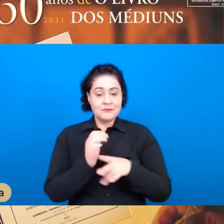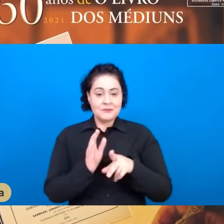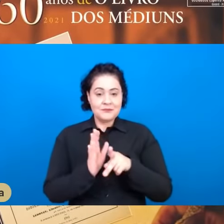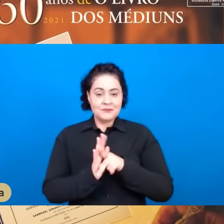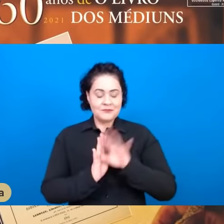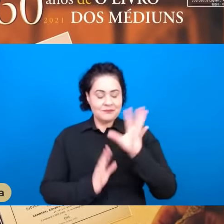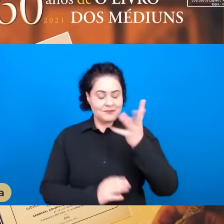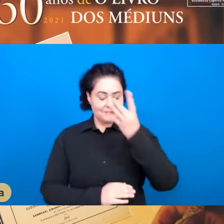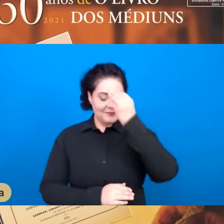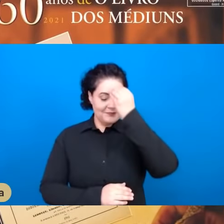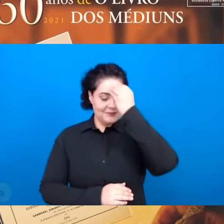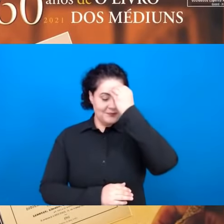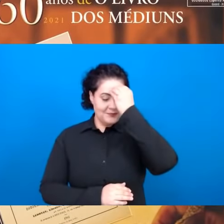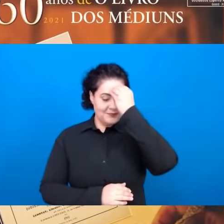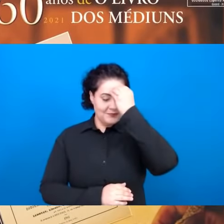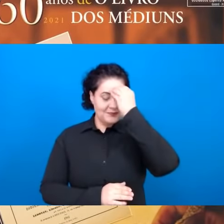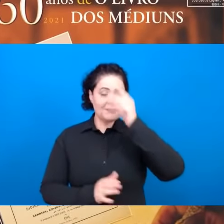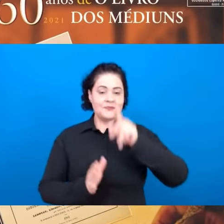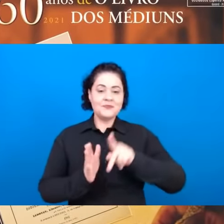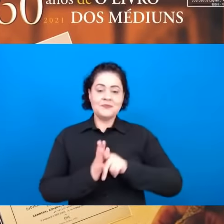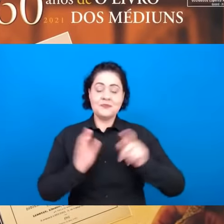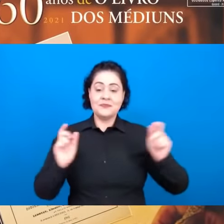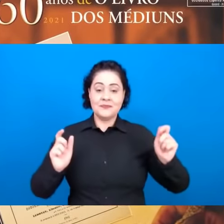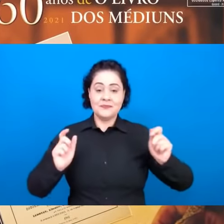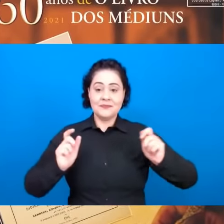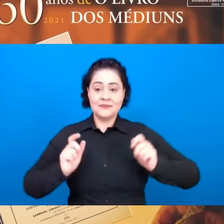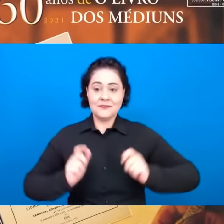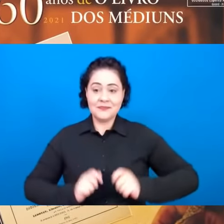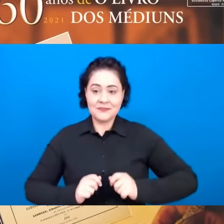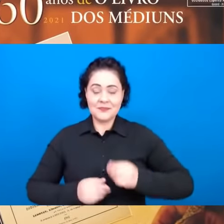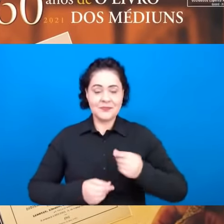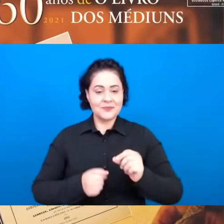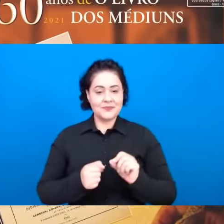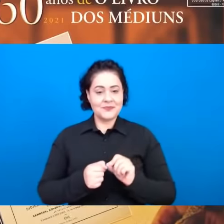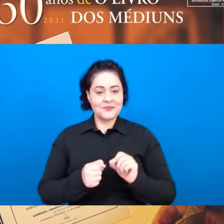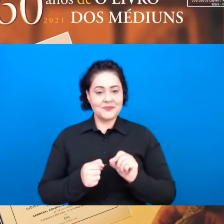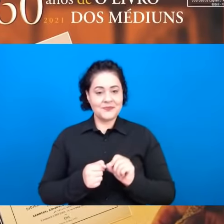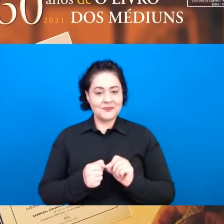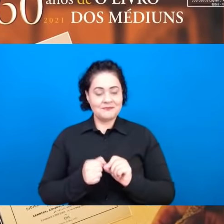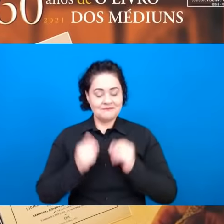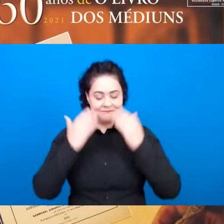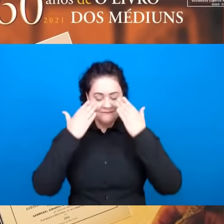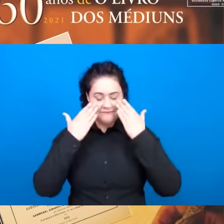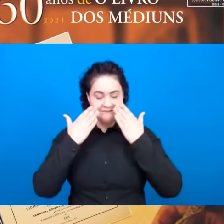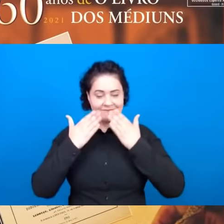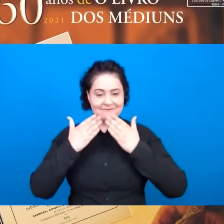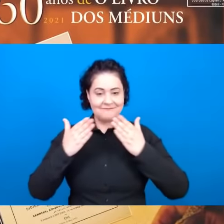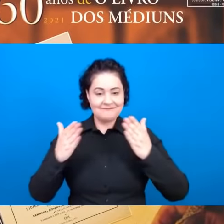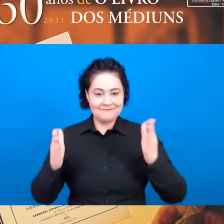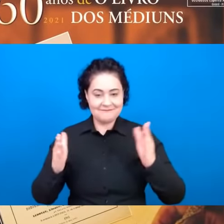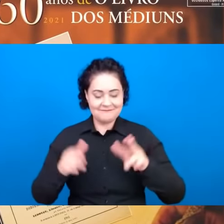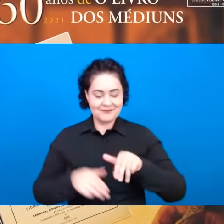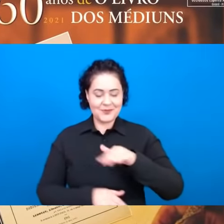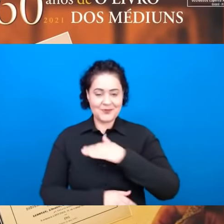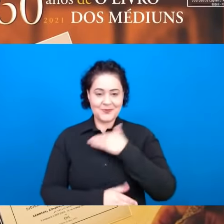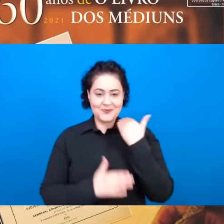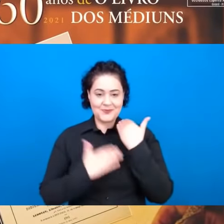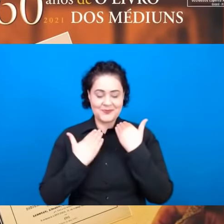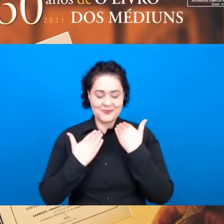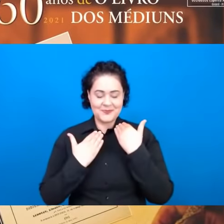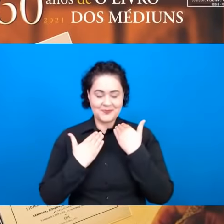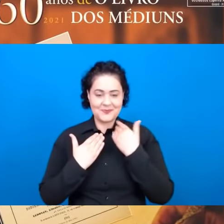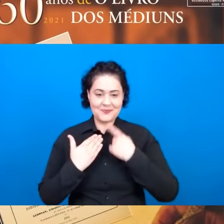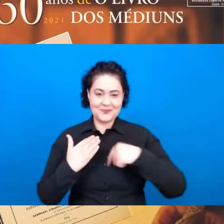mediunidade, dessa possibilidade do Espírito abrir os horizontes da imortalidade para todos nós.